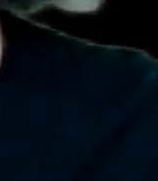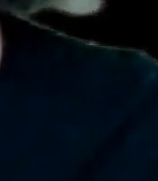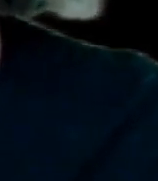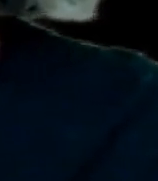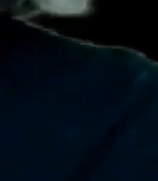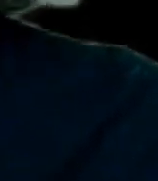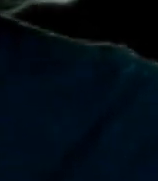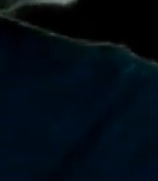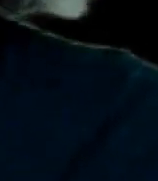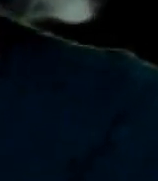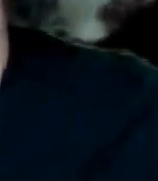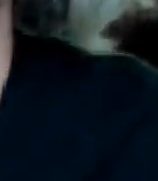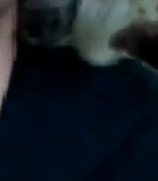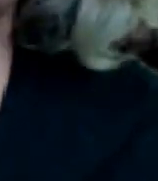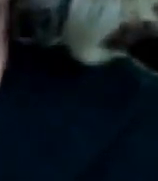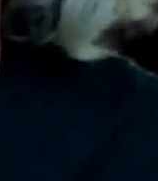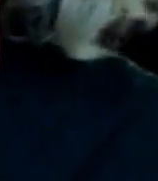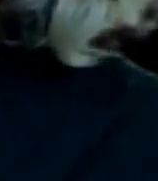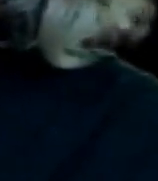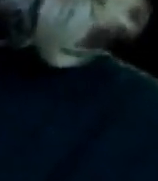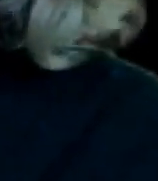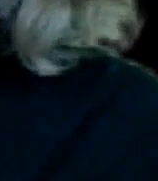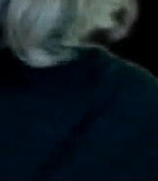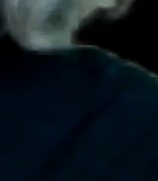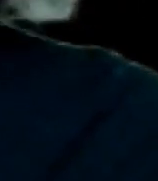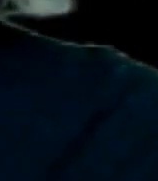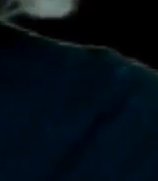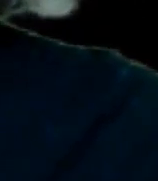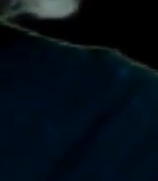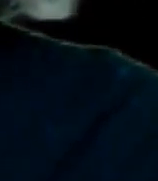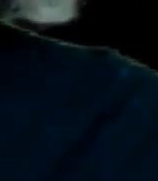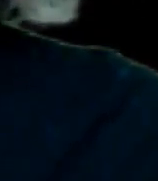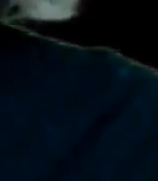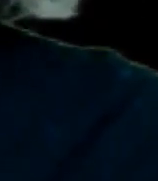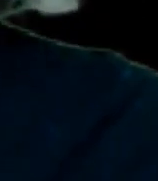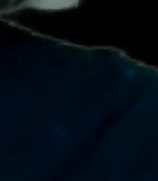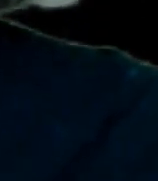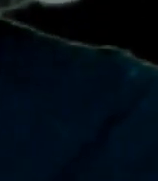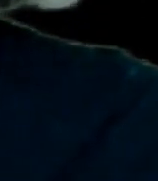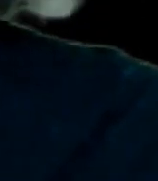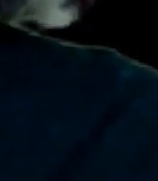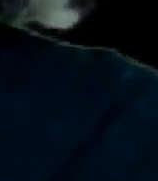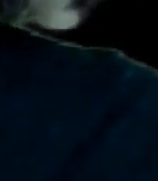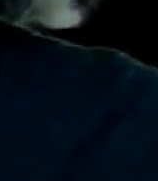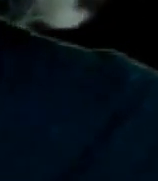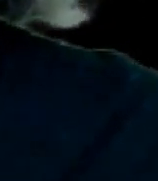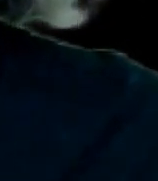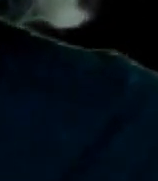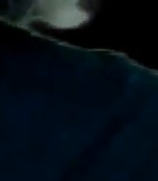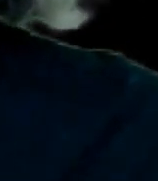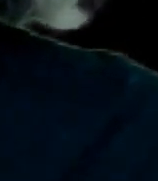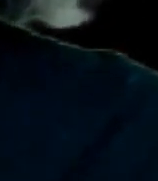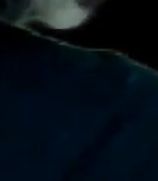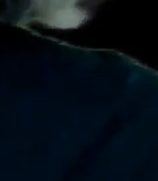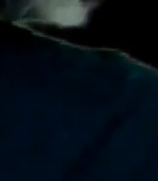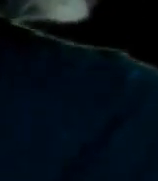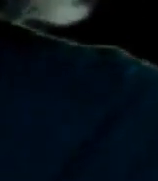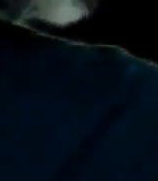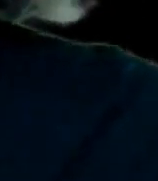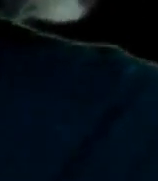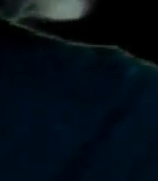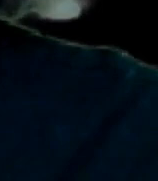mí sí es mucho gasto Porque tú sabes que gasto bastante para poder llegar allá Porque no estoy ni en la siguiente